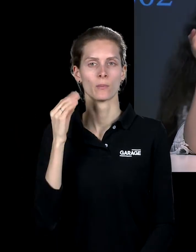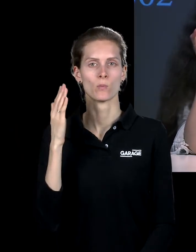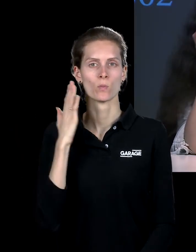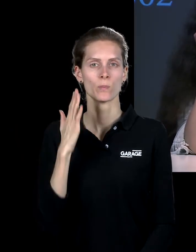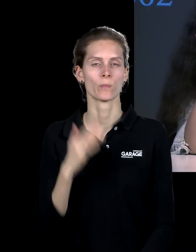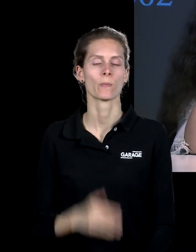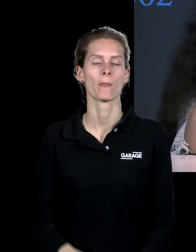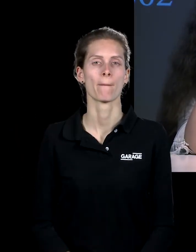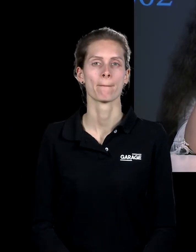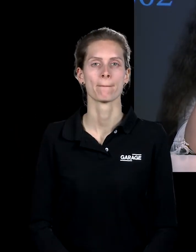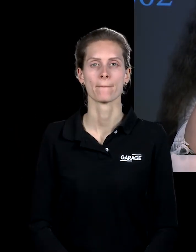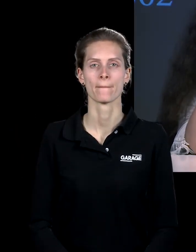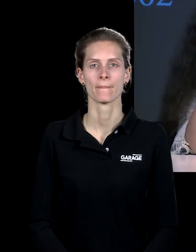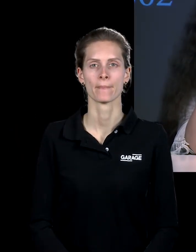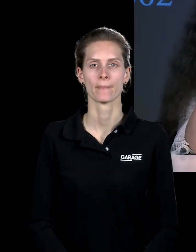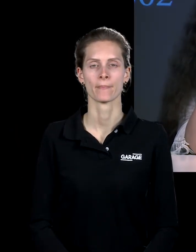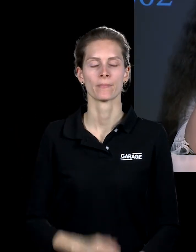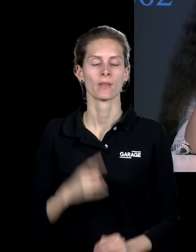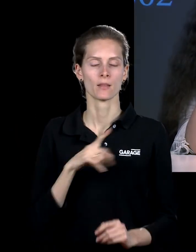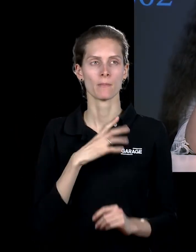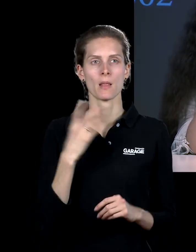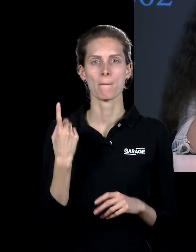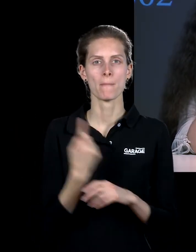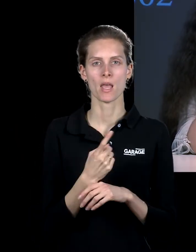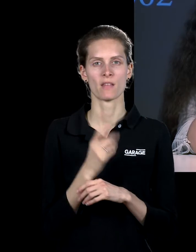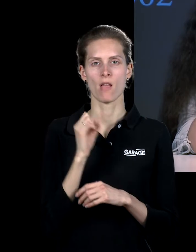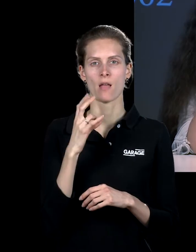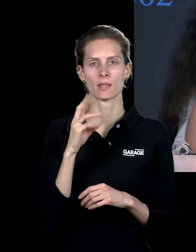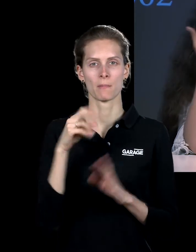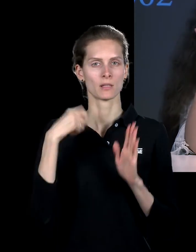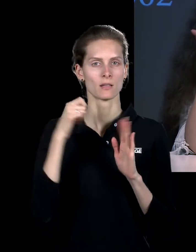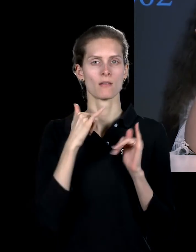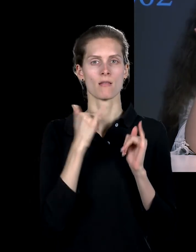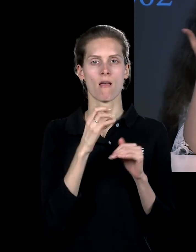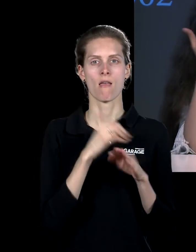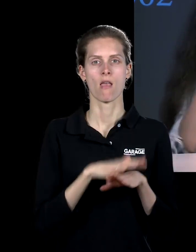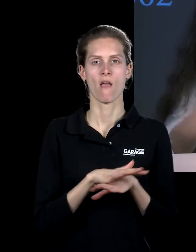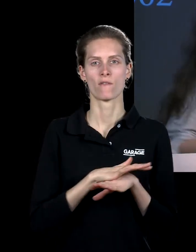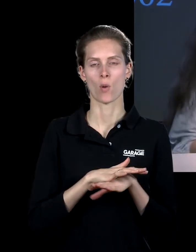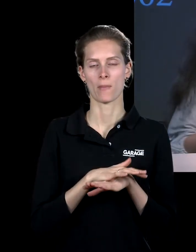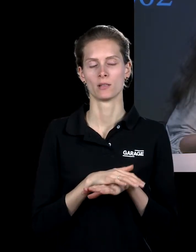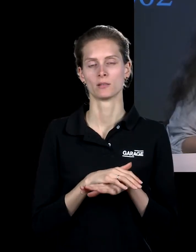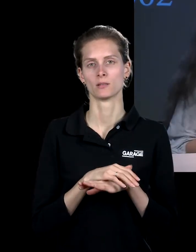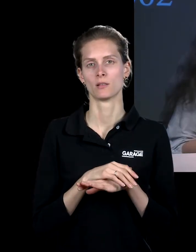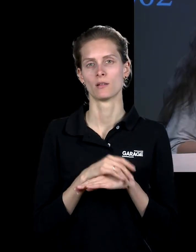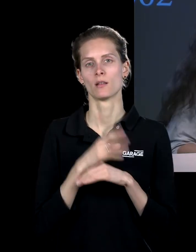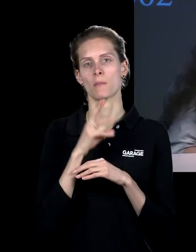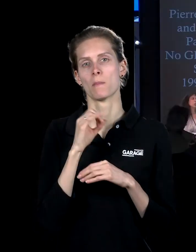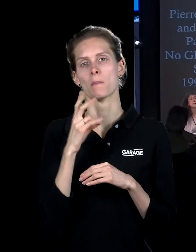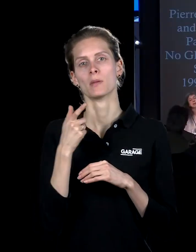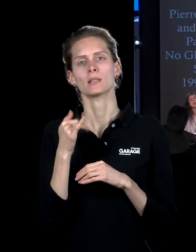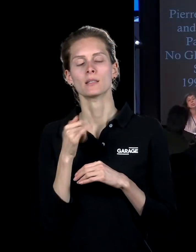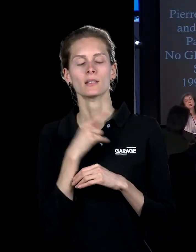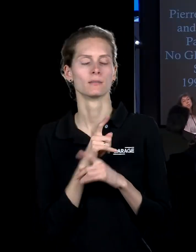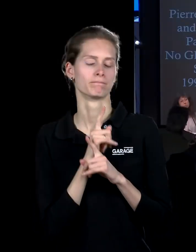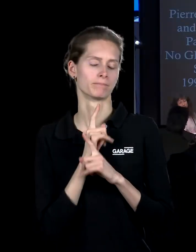было первым аниме, снятым для европейской публики и для американской публики, возникает интерес к манге, там совершенно как аниме, совершенно по-другому